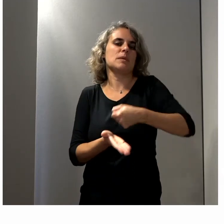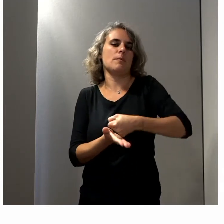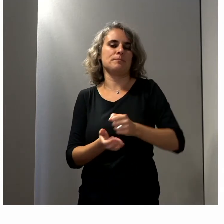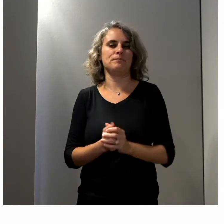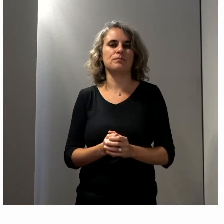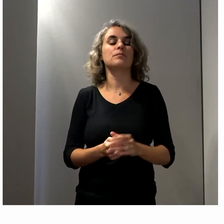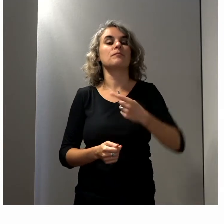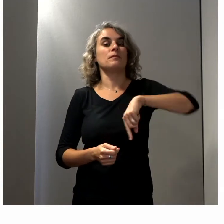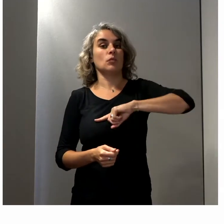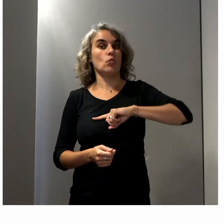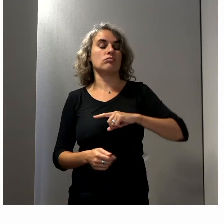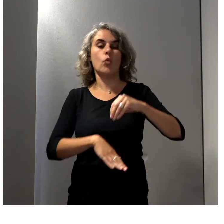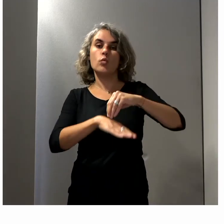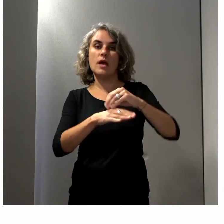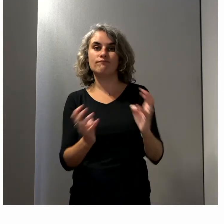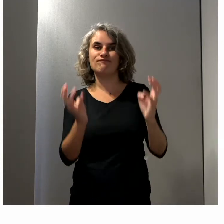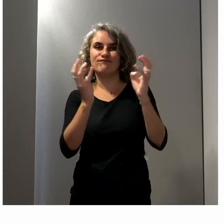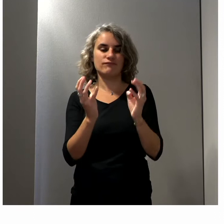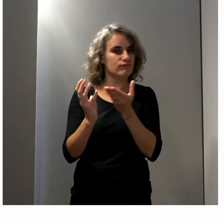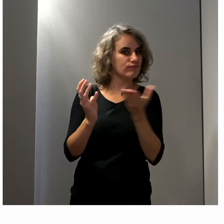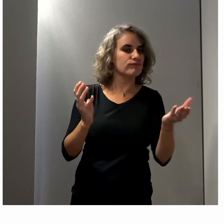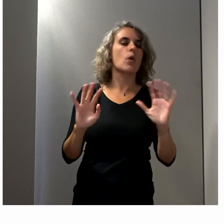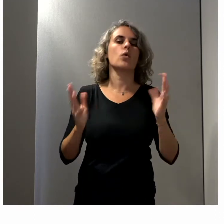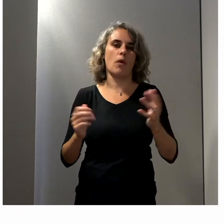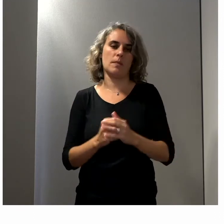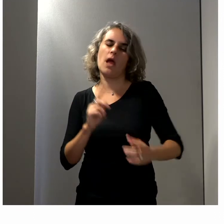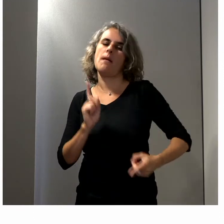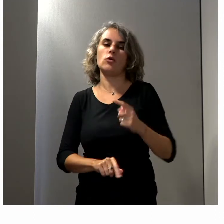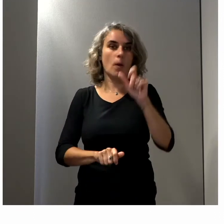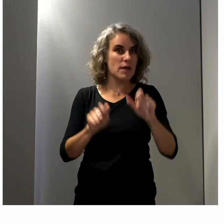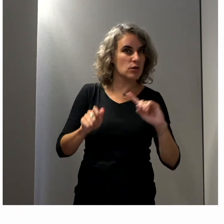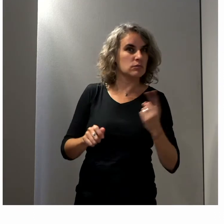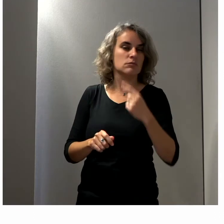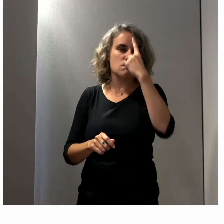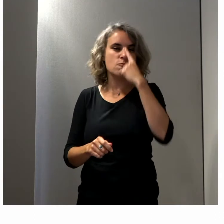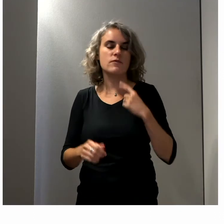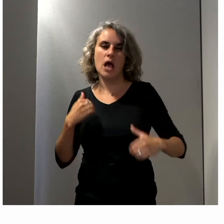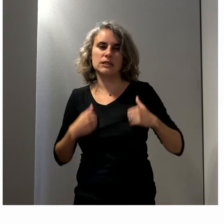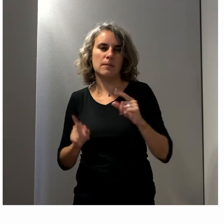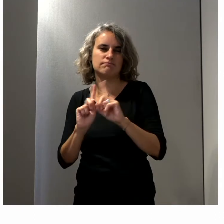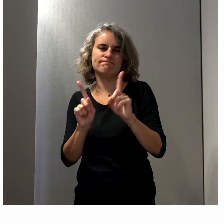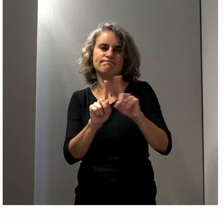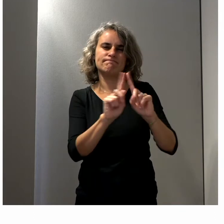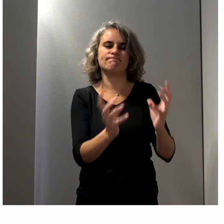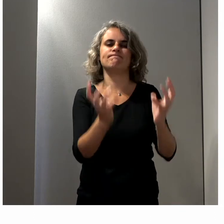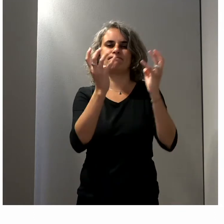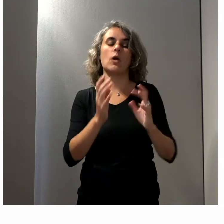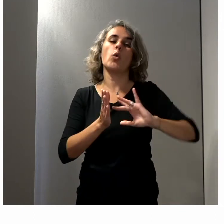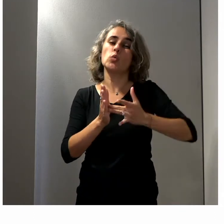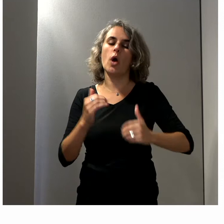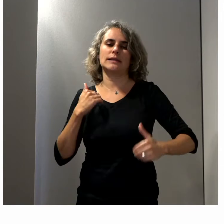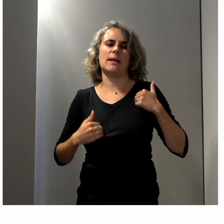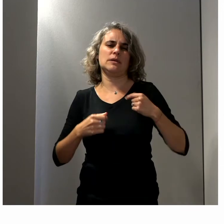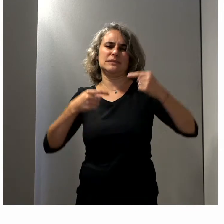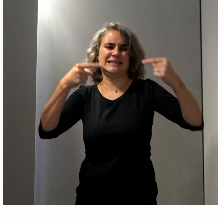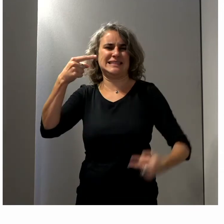conseil consultatif régional, ça a été déjà que tous les types de handicap soient représentés. En tout cas, au maximum, on ne peut pas représenter tous les types